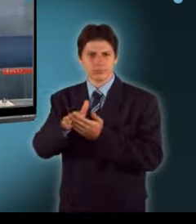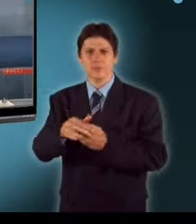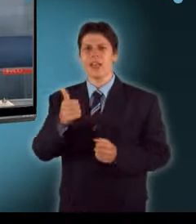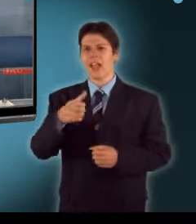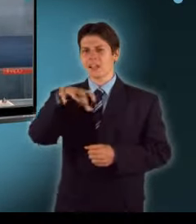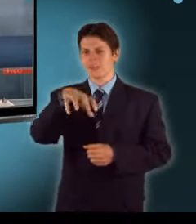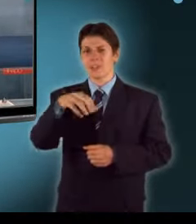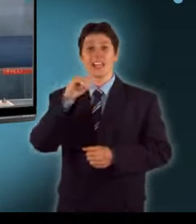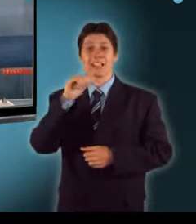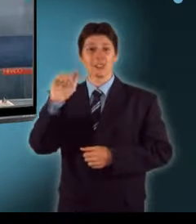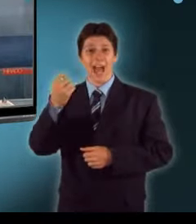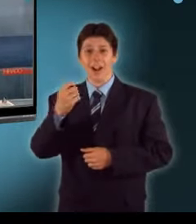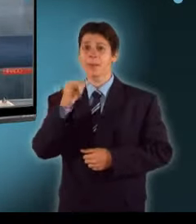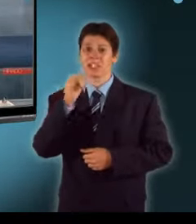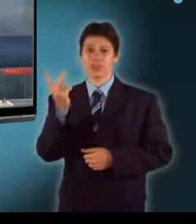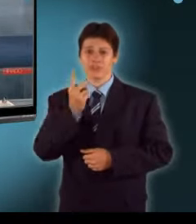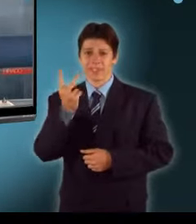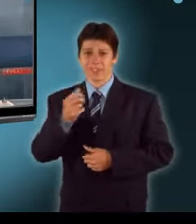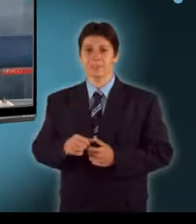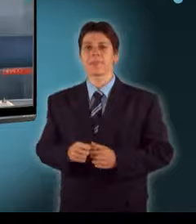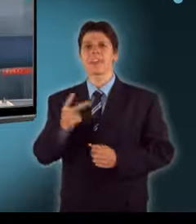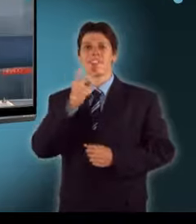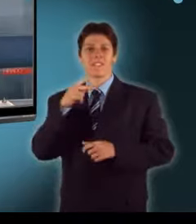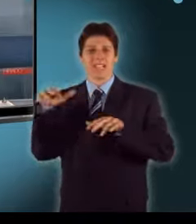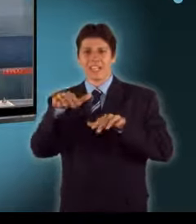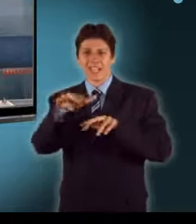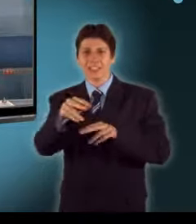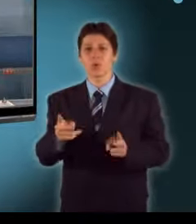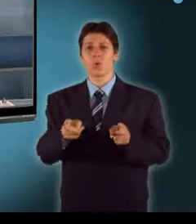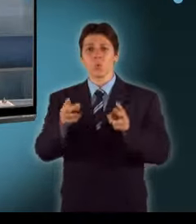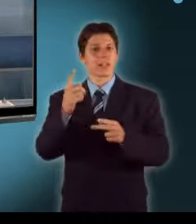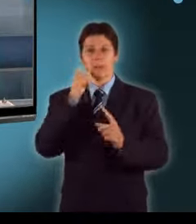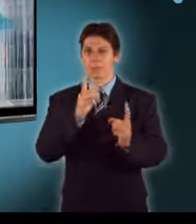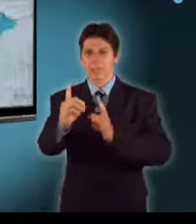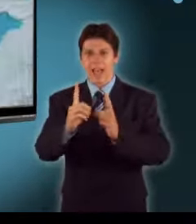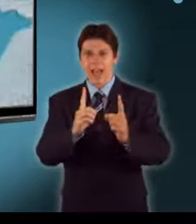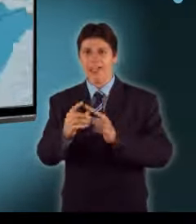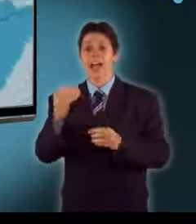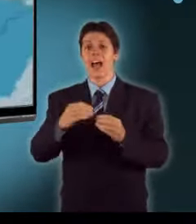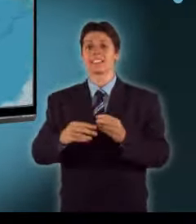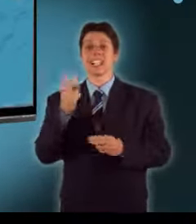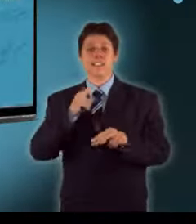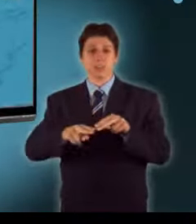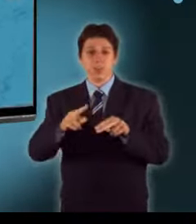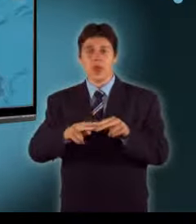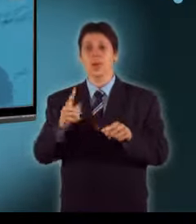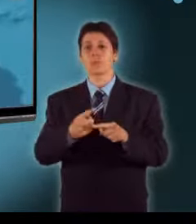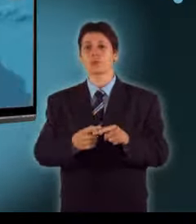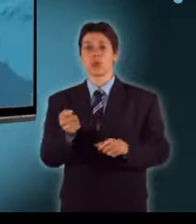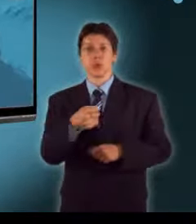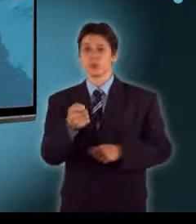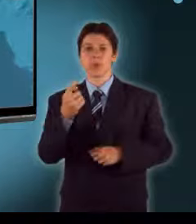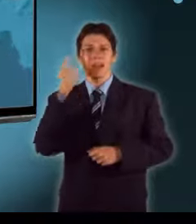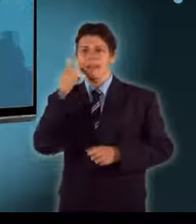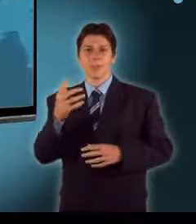víz. A víz átfajátorok miatt több út járhatatlan, nem ilyet egyelőre sem a vízművek szakemberei, sem a tűzoltók nem tudják felszámolni a